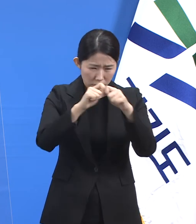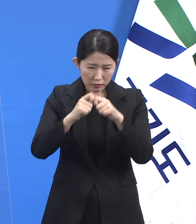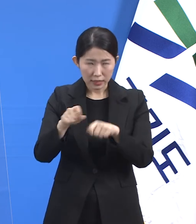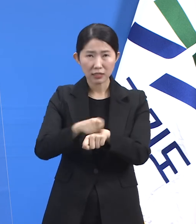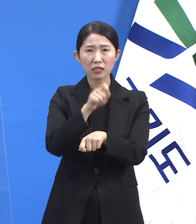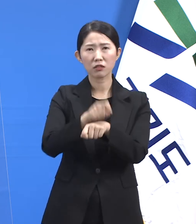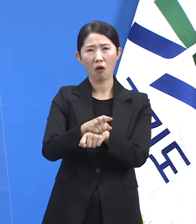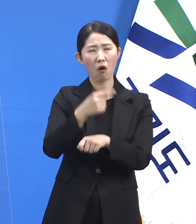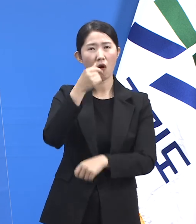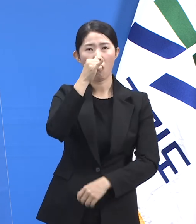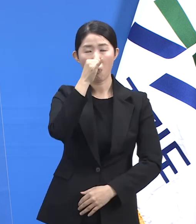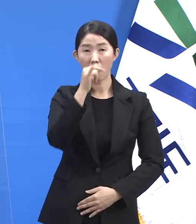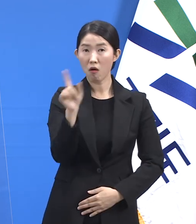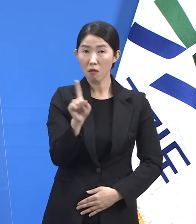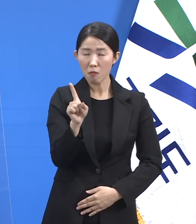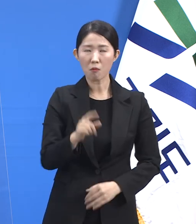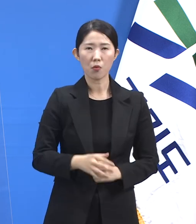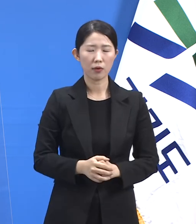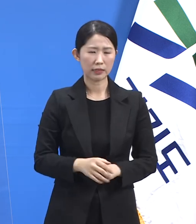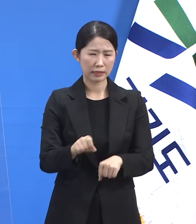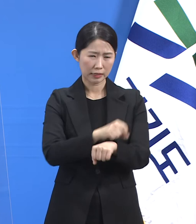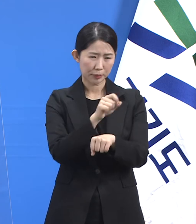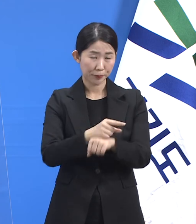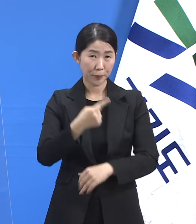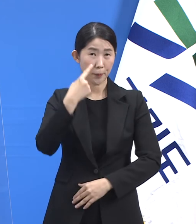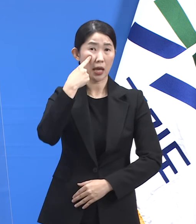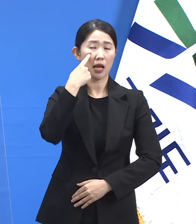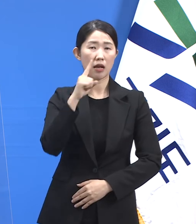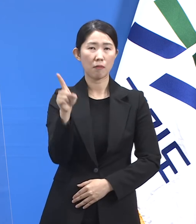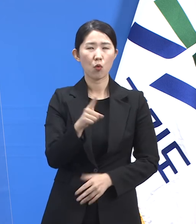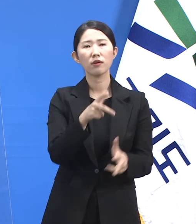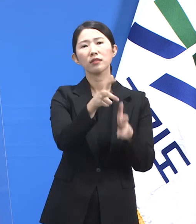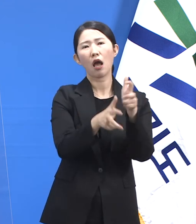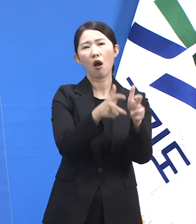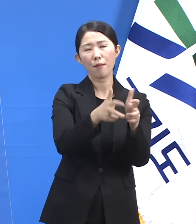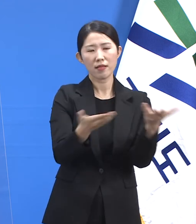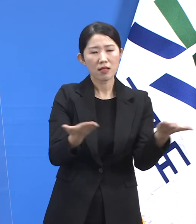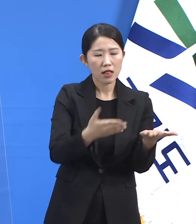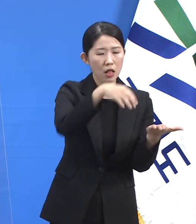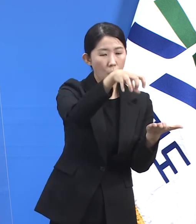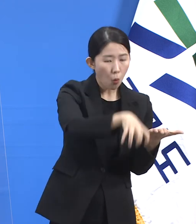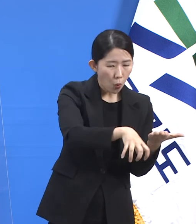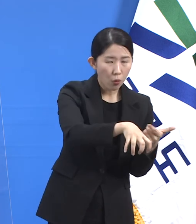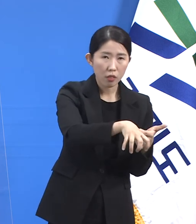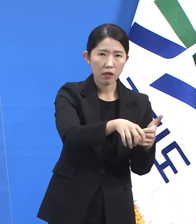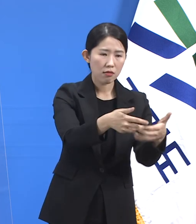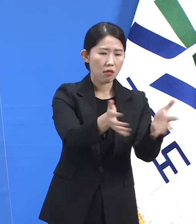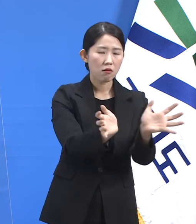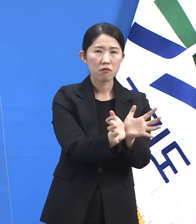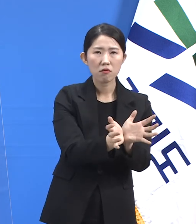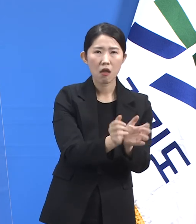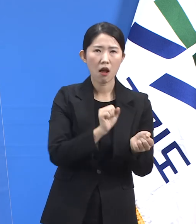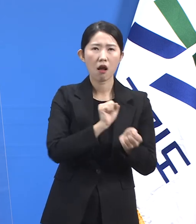가장 뚜렷한 특징은 사업장 관련 클러스터가 늘어나는 것입니다.